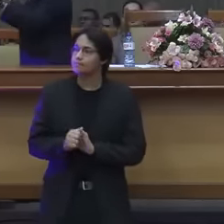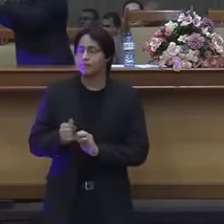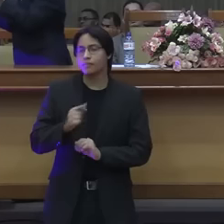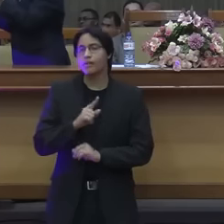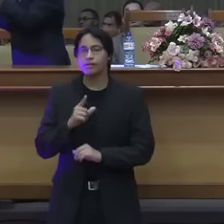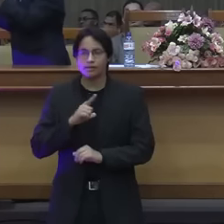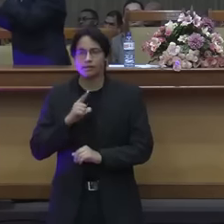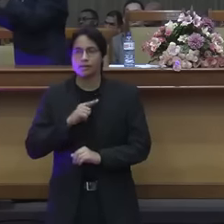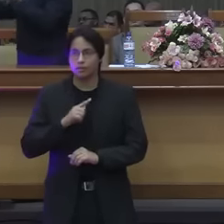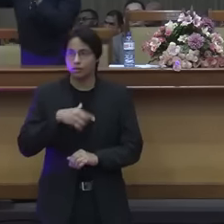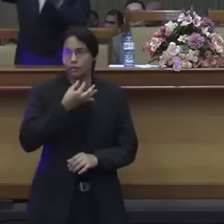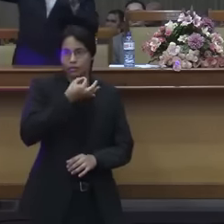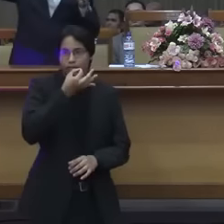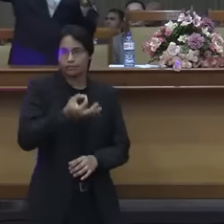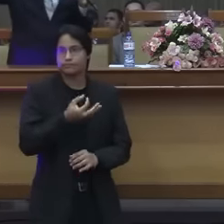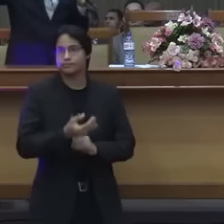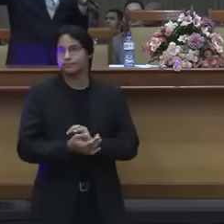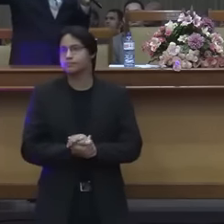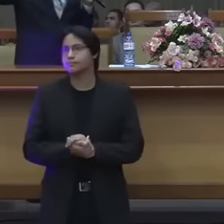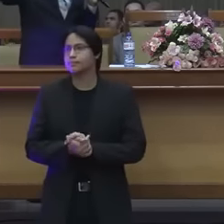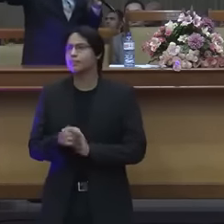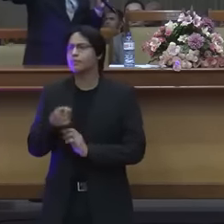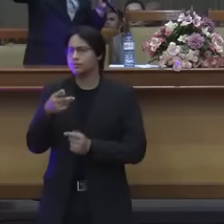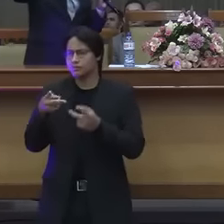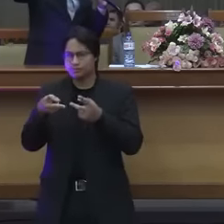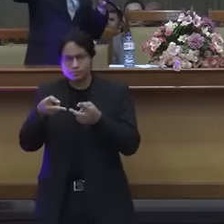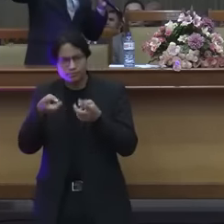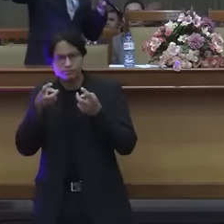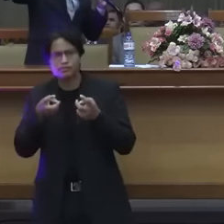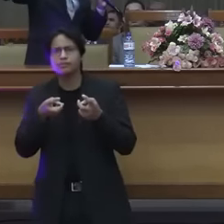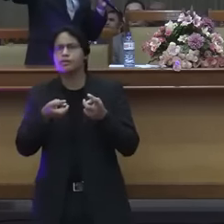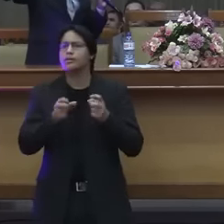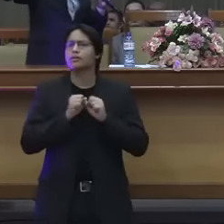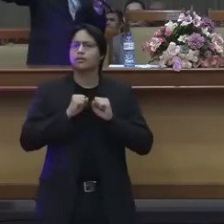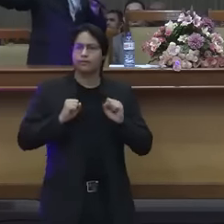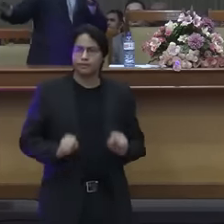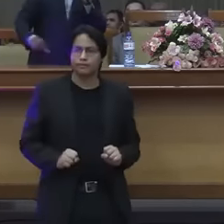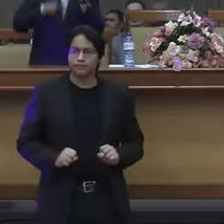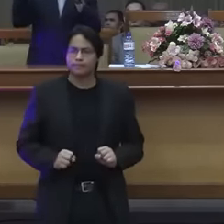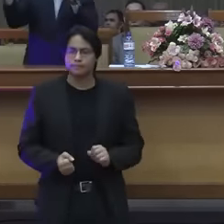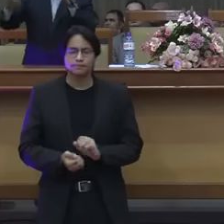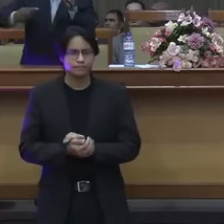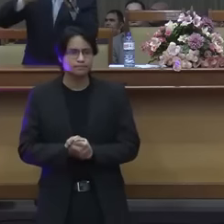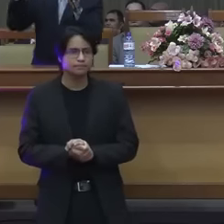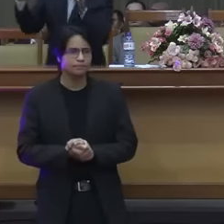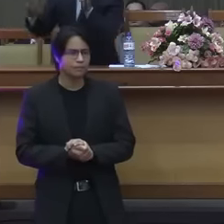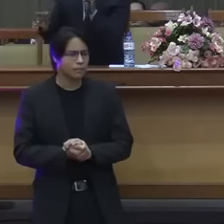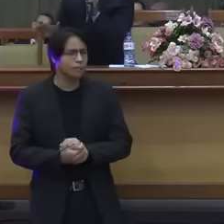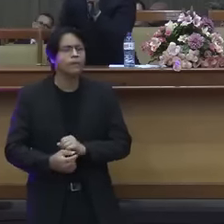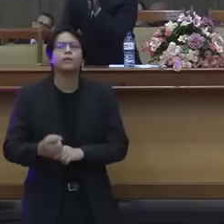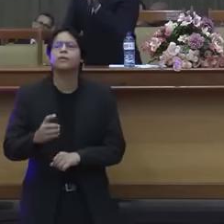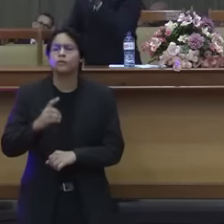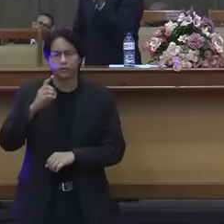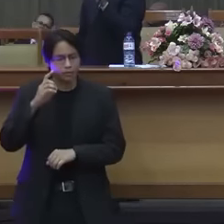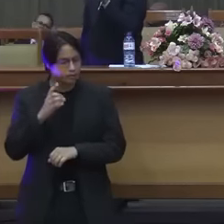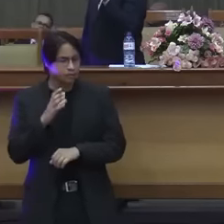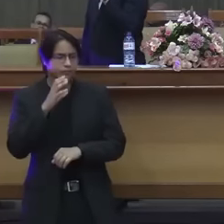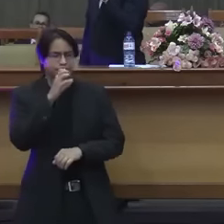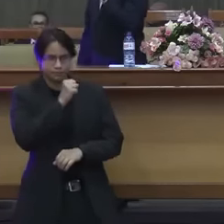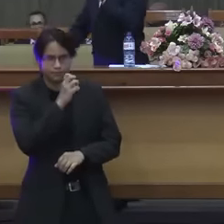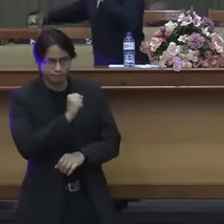argumento que os sacerdotes olha que é lindo irmão no dia do sábado